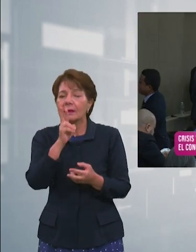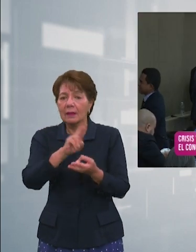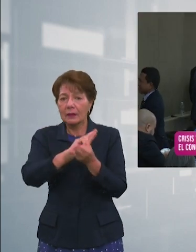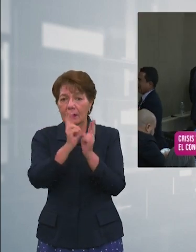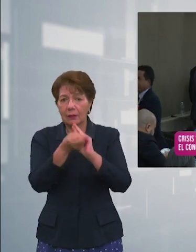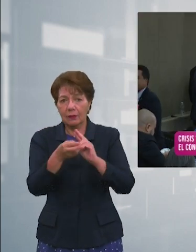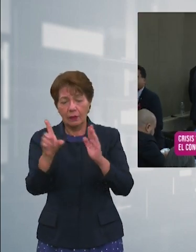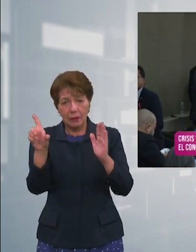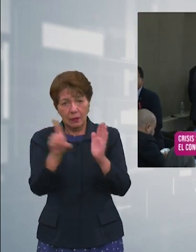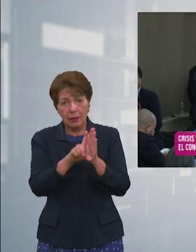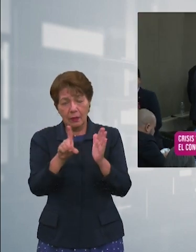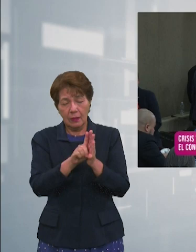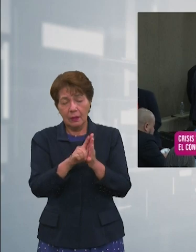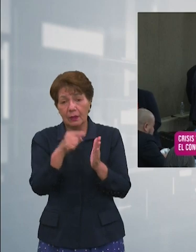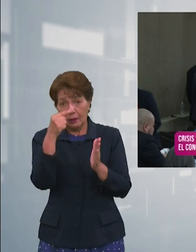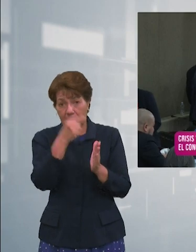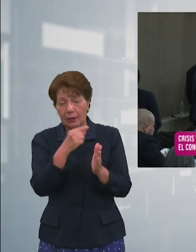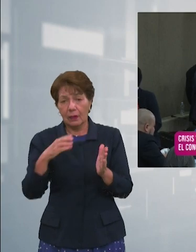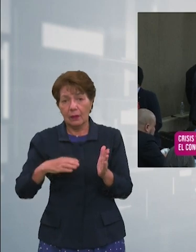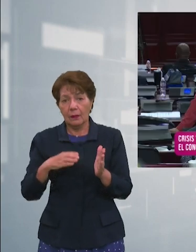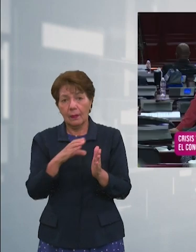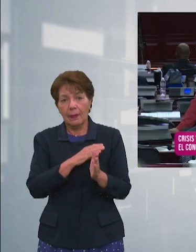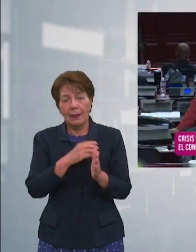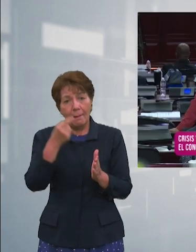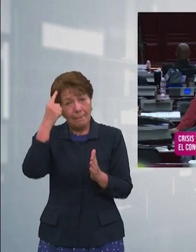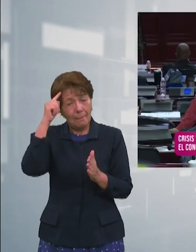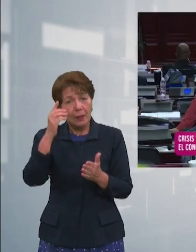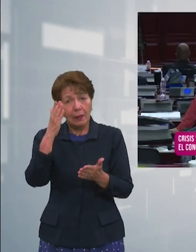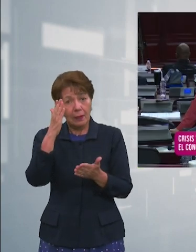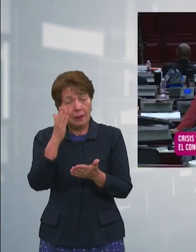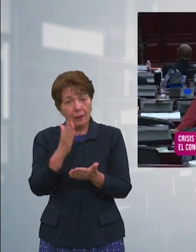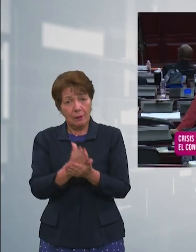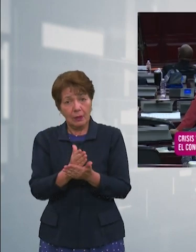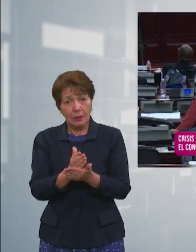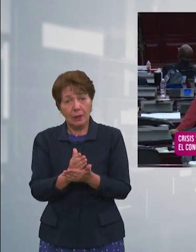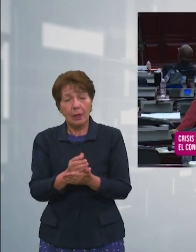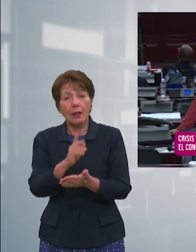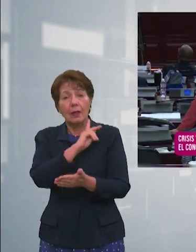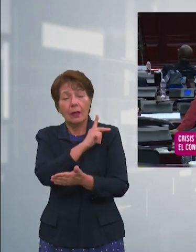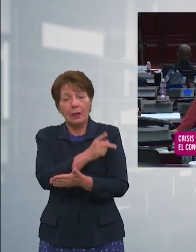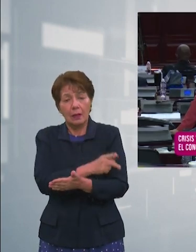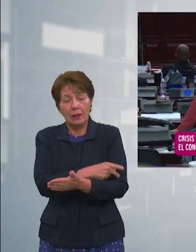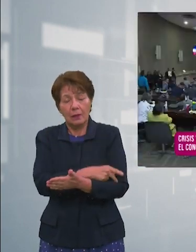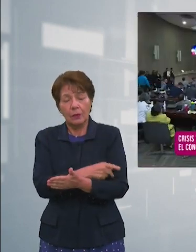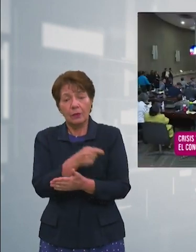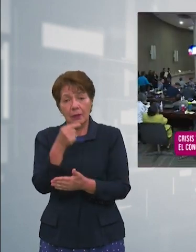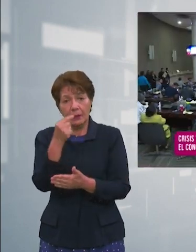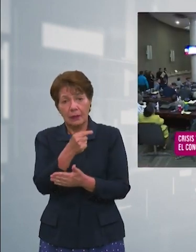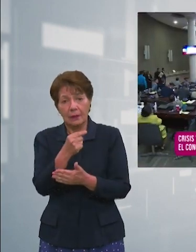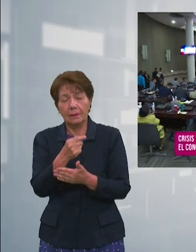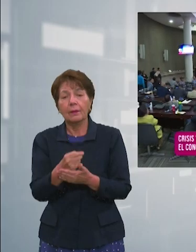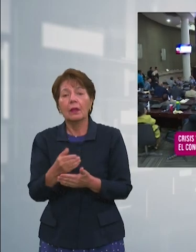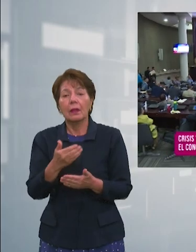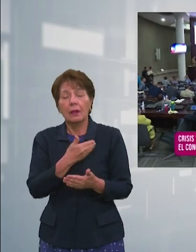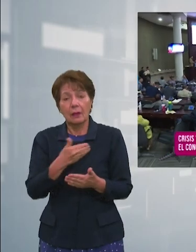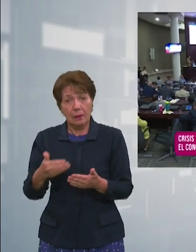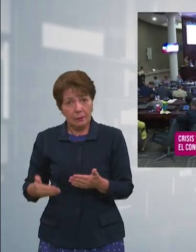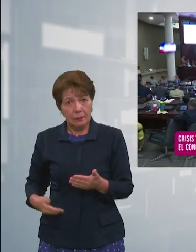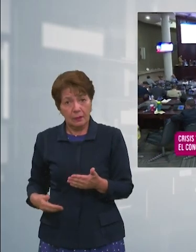Congreso Nacional para limitar el poder del titular de este poder del Estado. Asimismo señalan que la